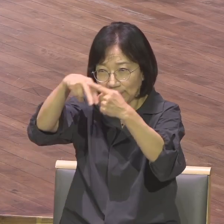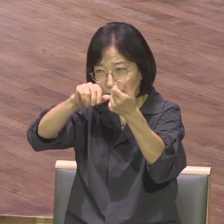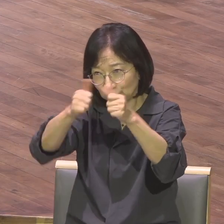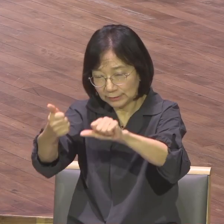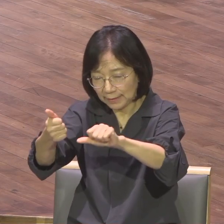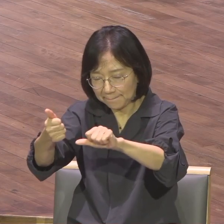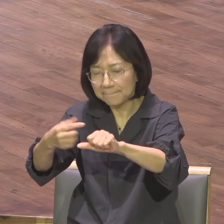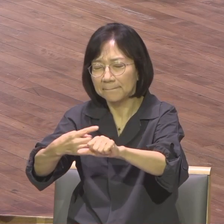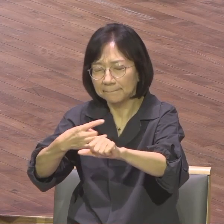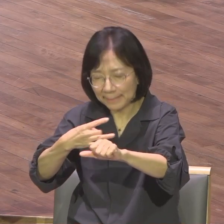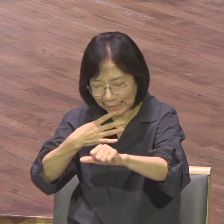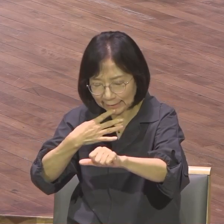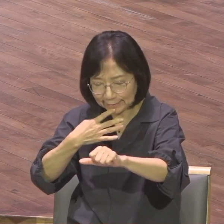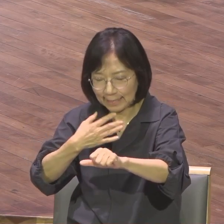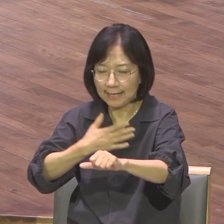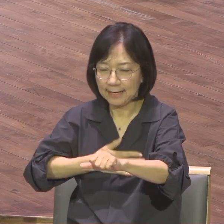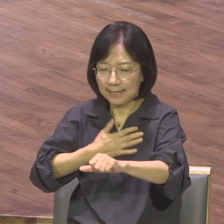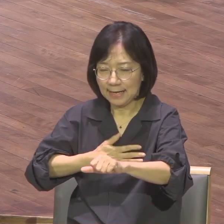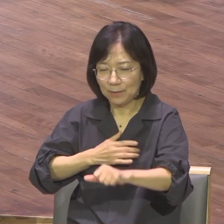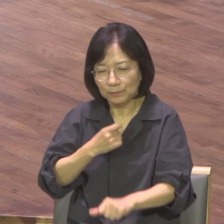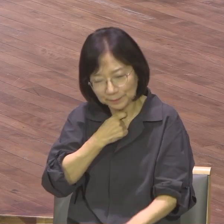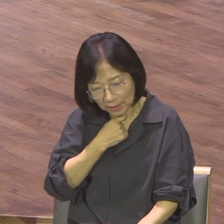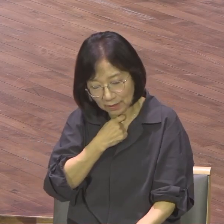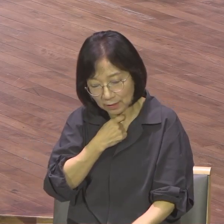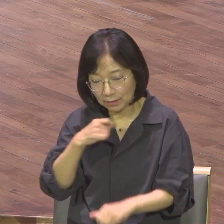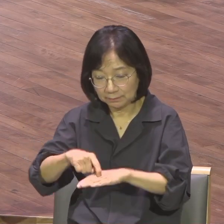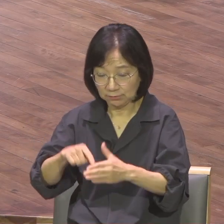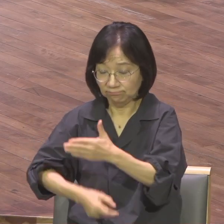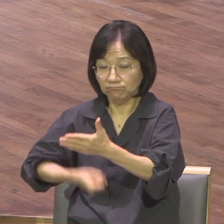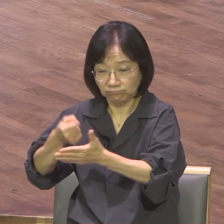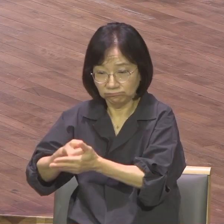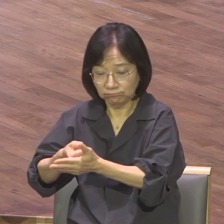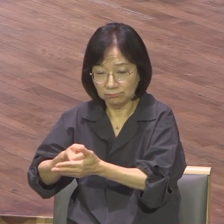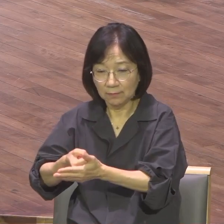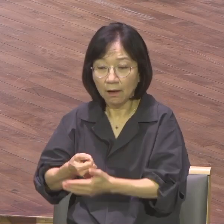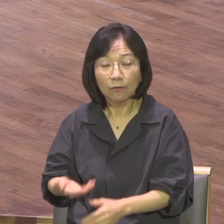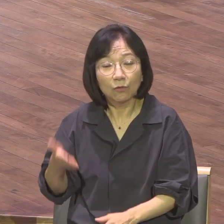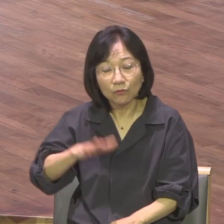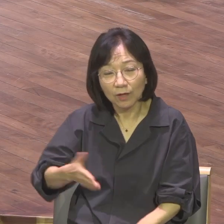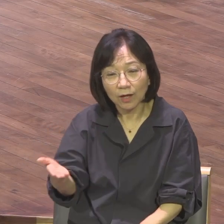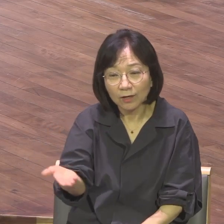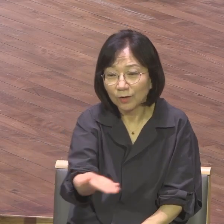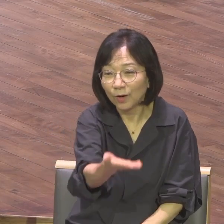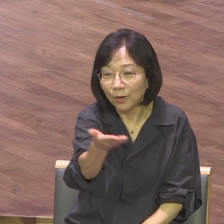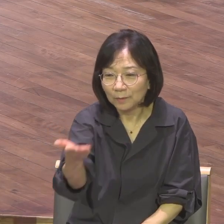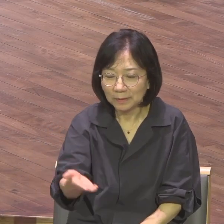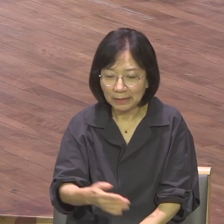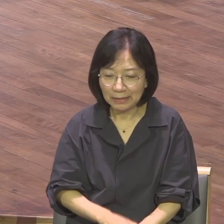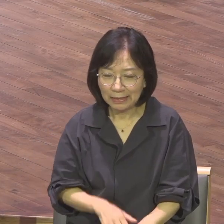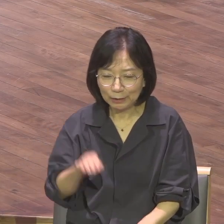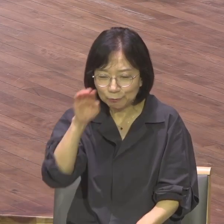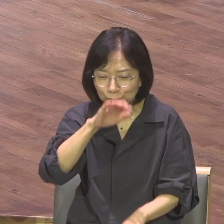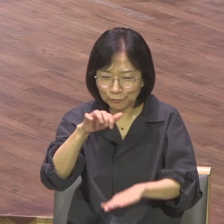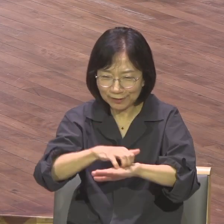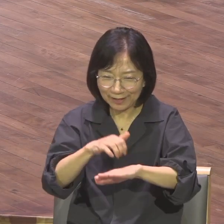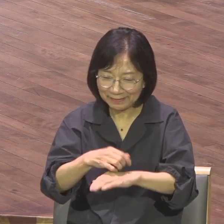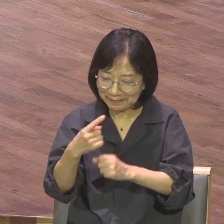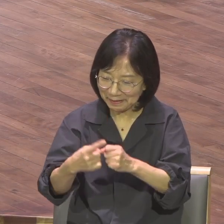그런데 감히 우리가 메시지 좀 들었다고 훈련 좀 받았다고 마치 복음 다 알고 누리는